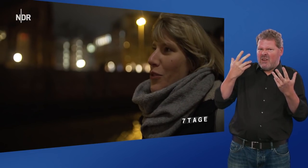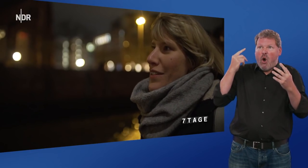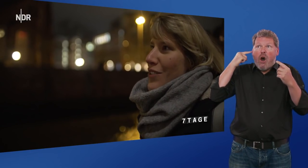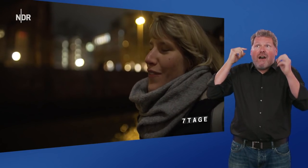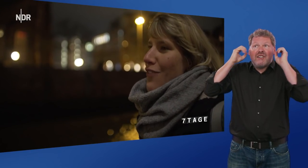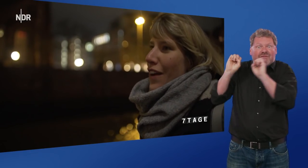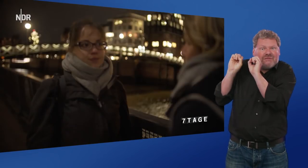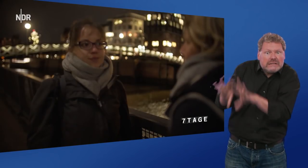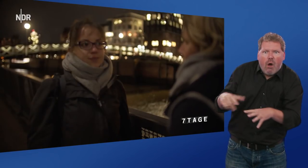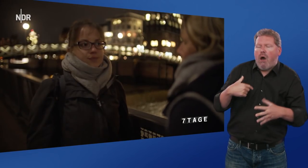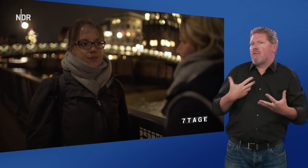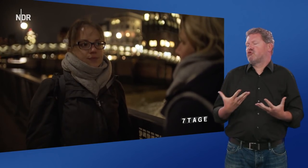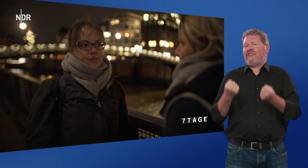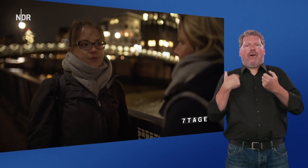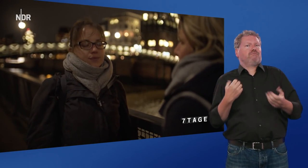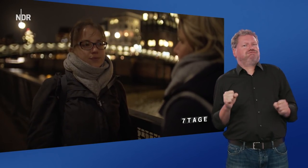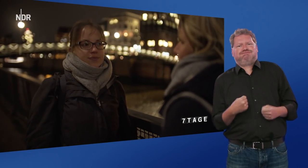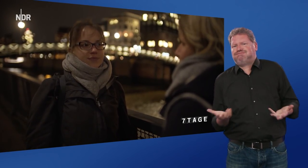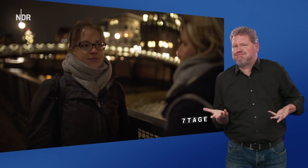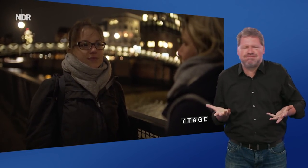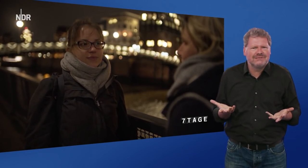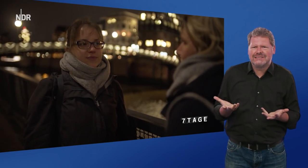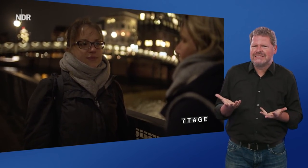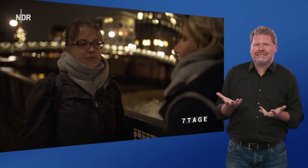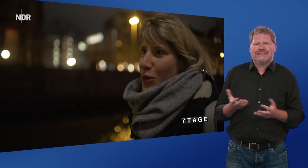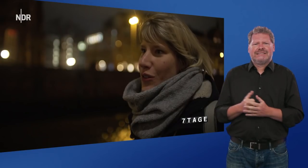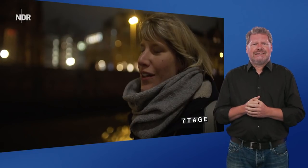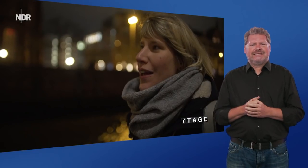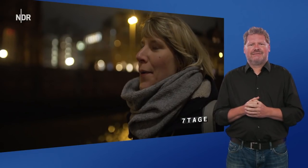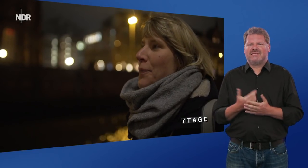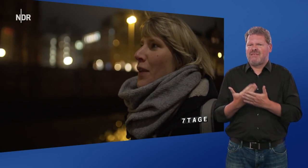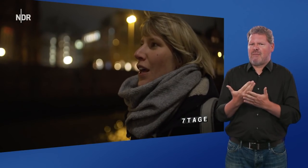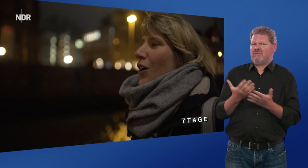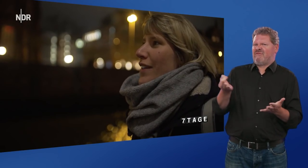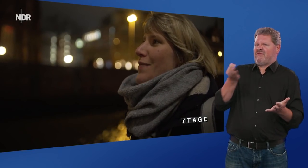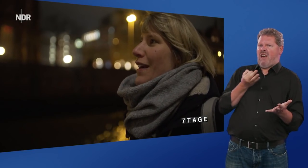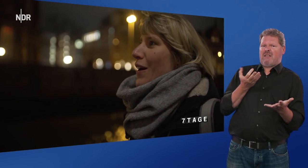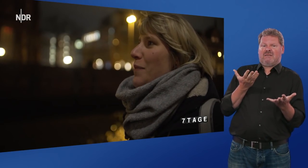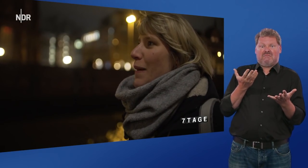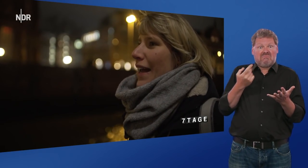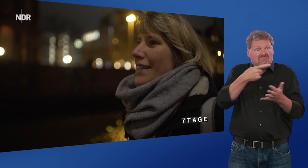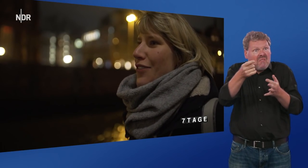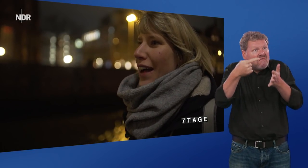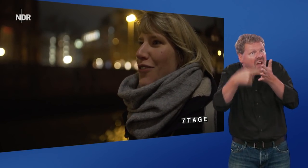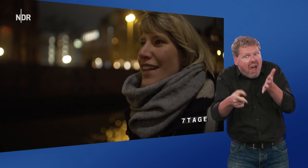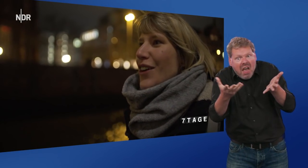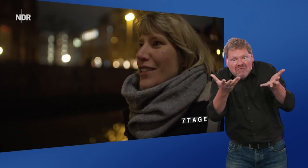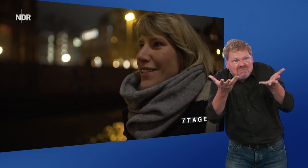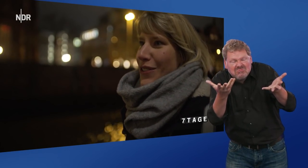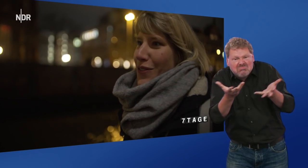würde es ganz schwer fallen, auf meinen Hörsinn oder auf meine Ohren irgendwie verzichten zu müssen und deswegen kommt immer gleich die Frage, fehlt euch nicht irgend,